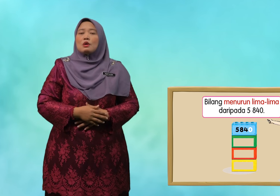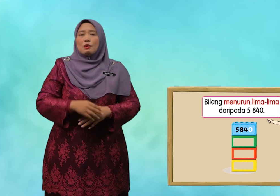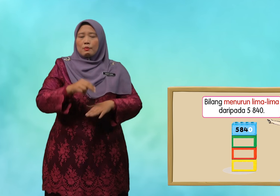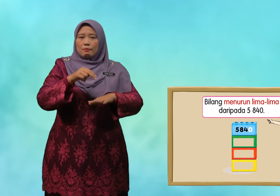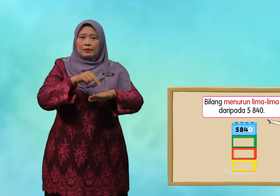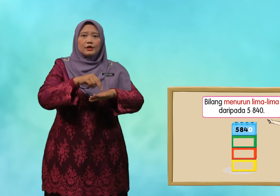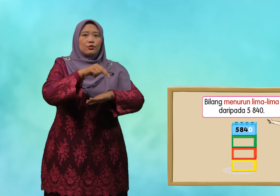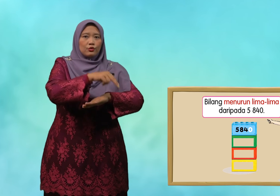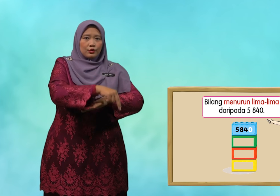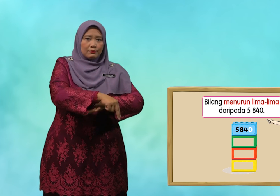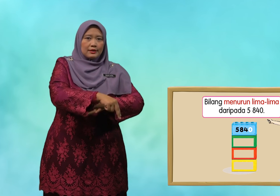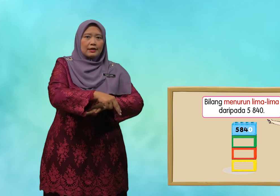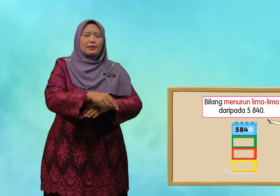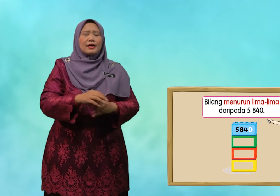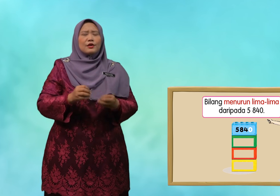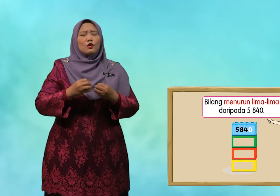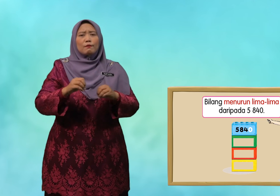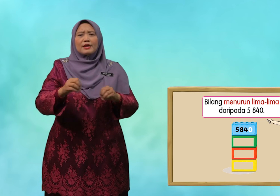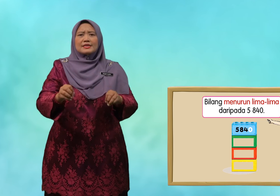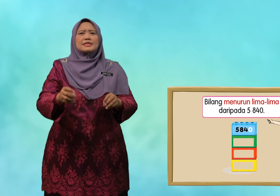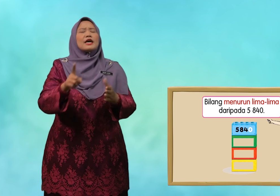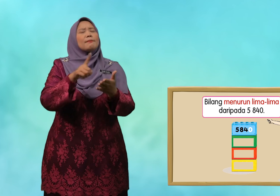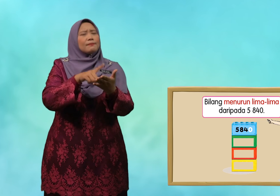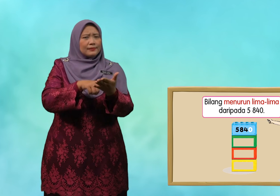menurun melibatkan operasi apa